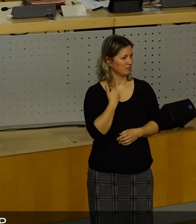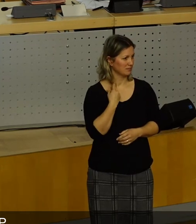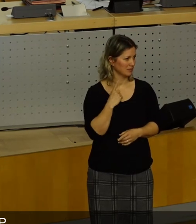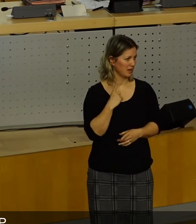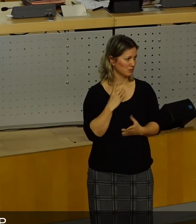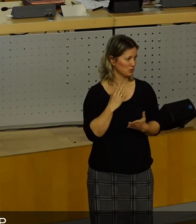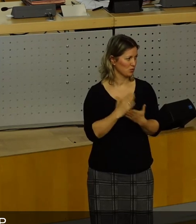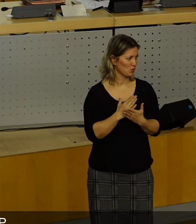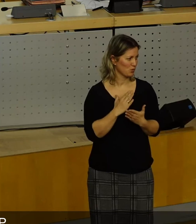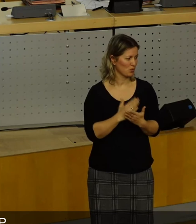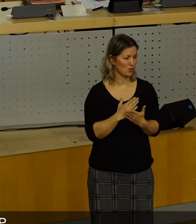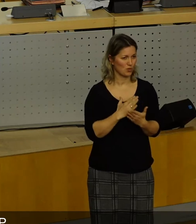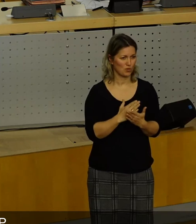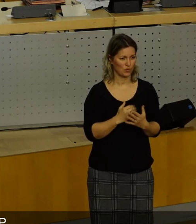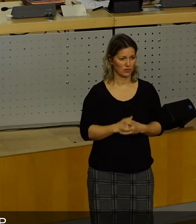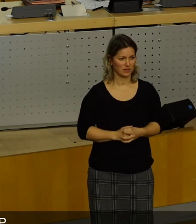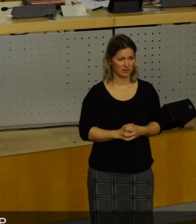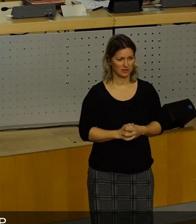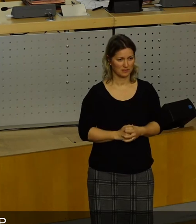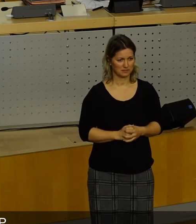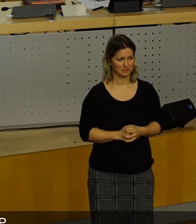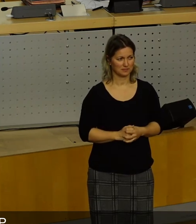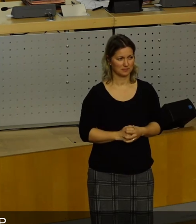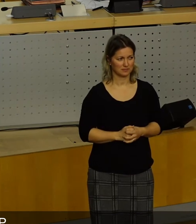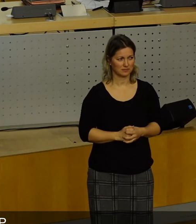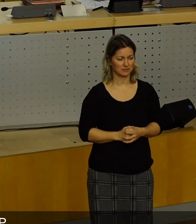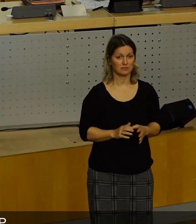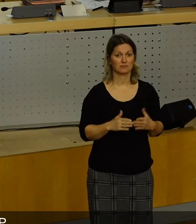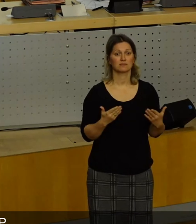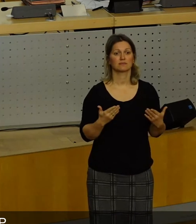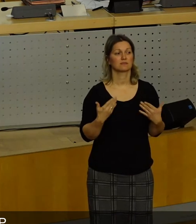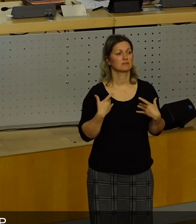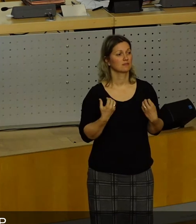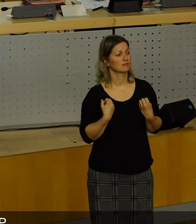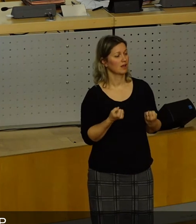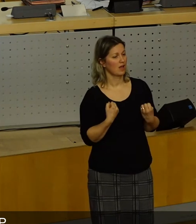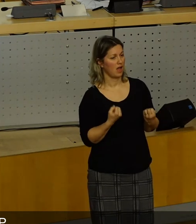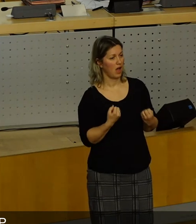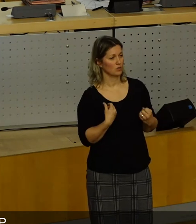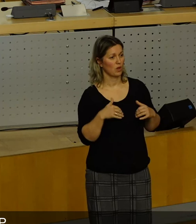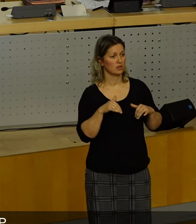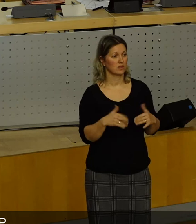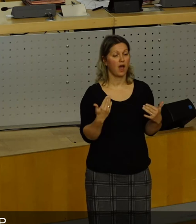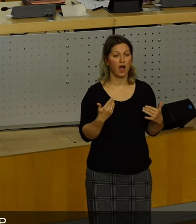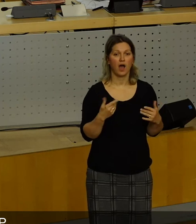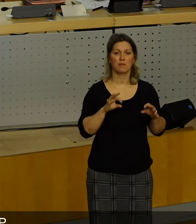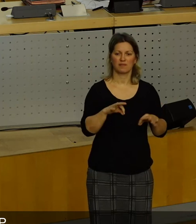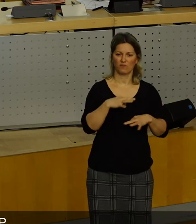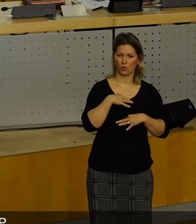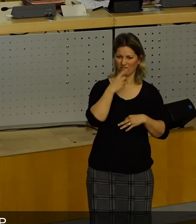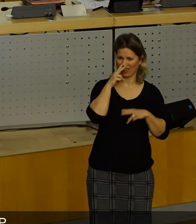ja, jetzt weiß ich wahrscheinlich, da ich ja ein Auto fahre, was wirklich ein Werkzeug ist,